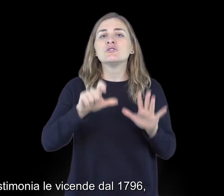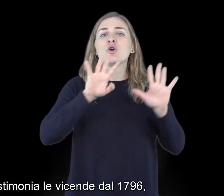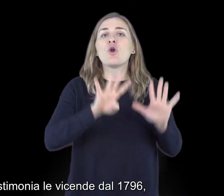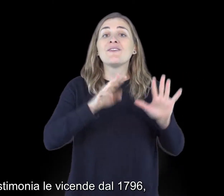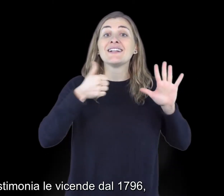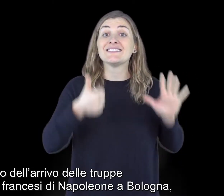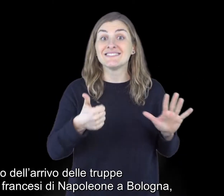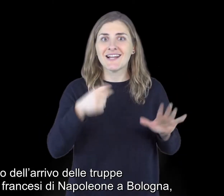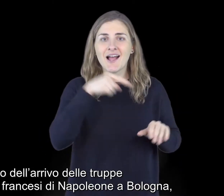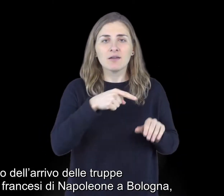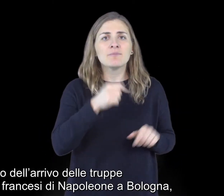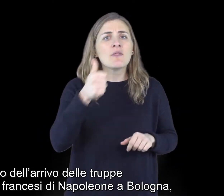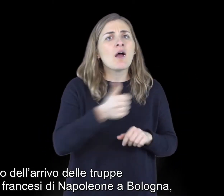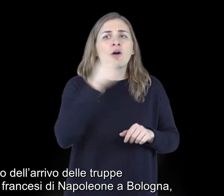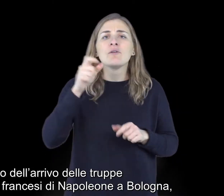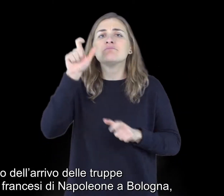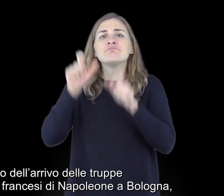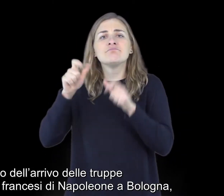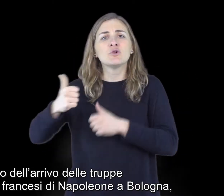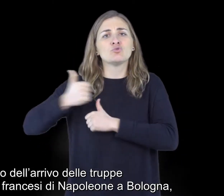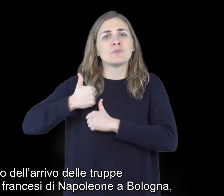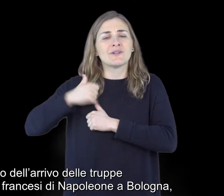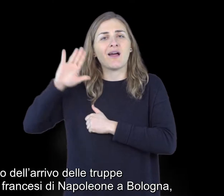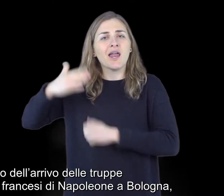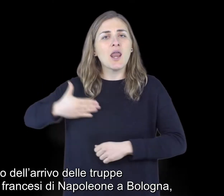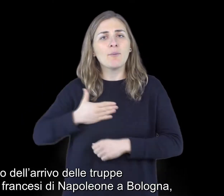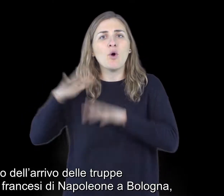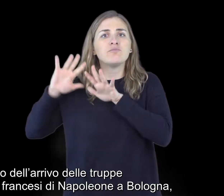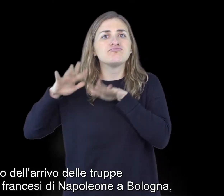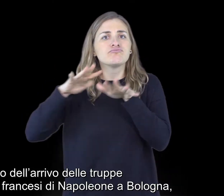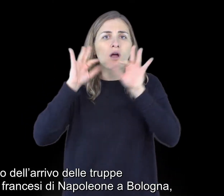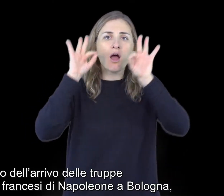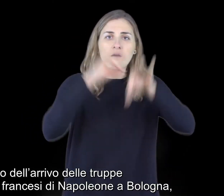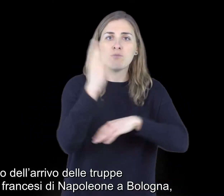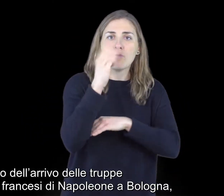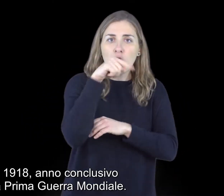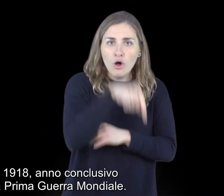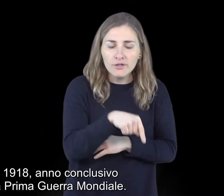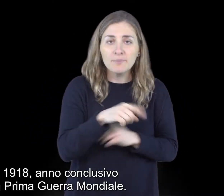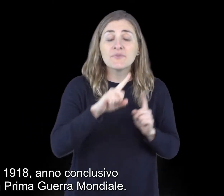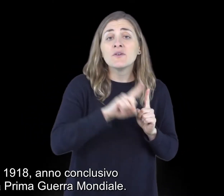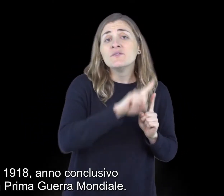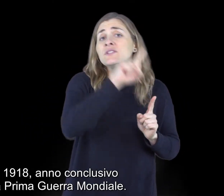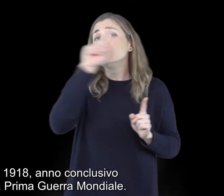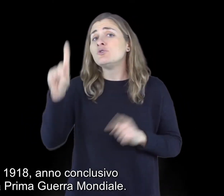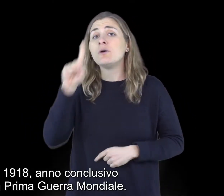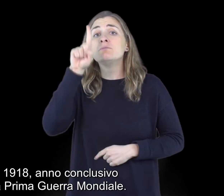1796, anno dell'arrivo delle truppe rivoluzionari francesi di Napoleone a Bologna, e il 1918,